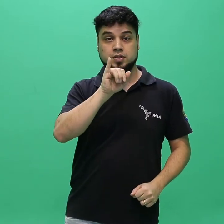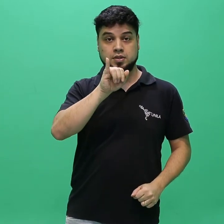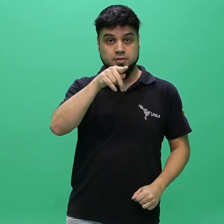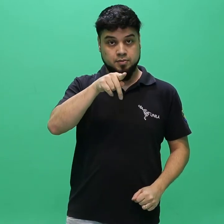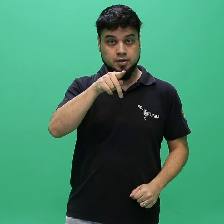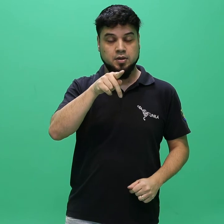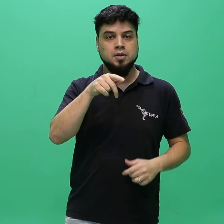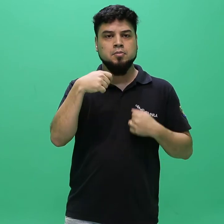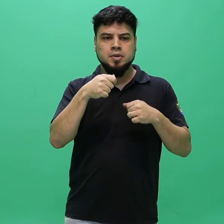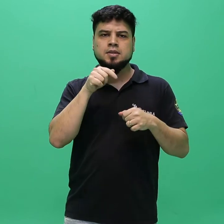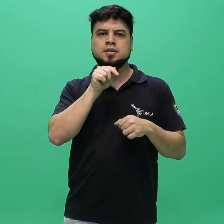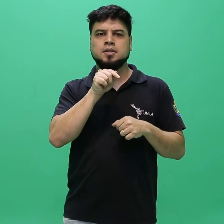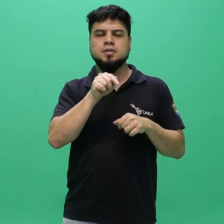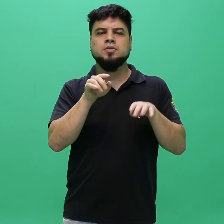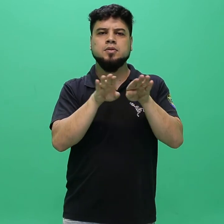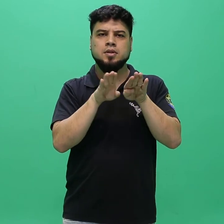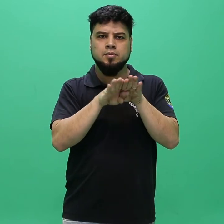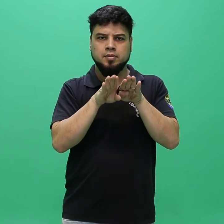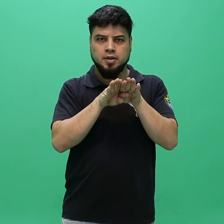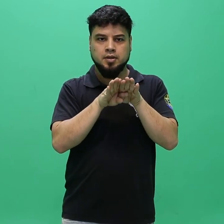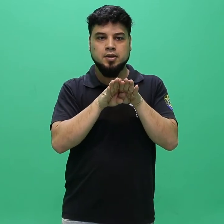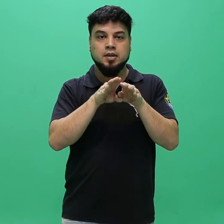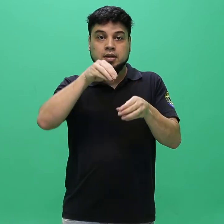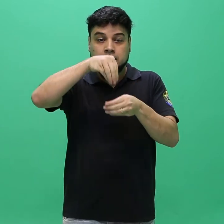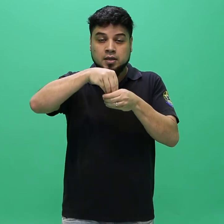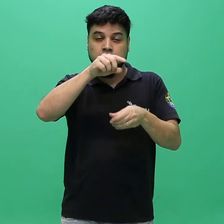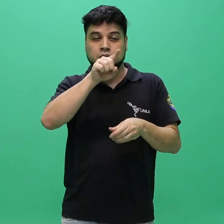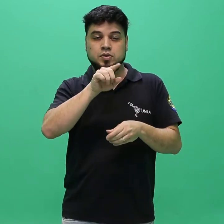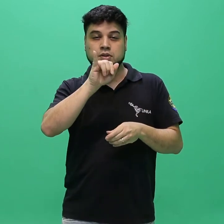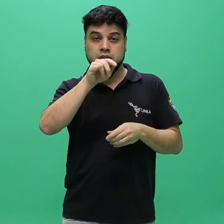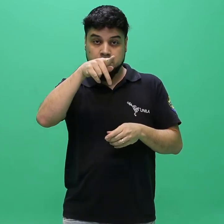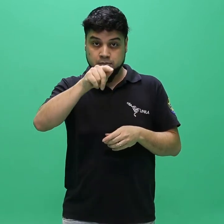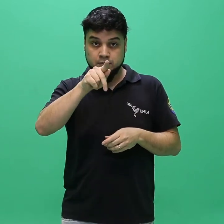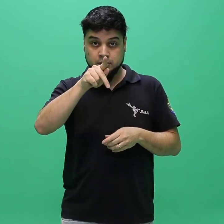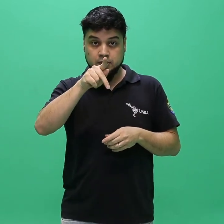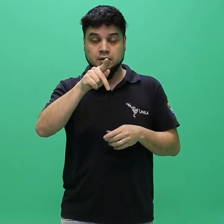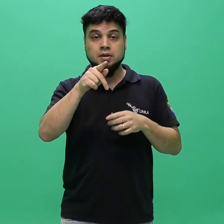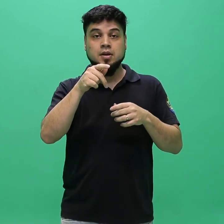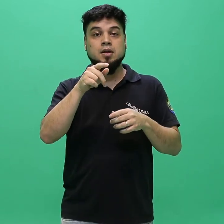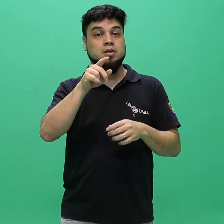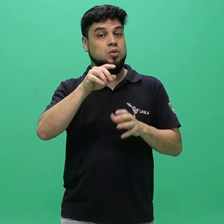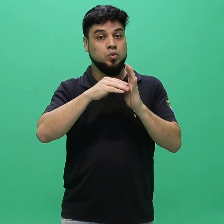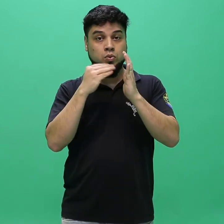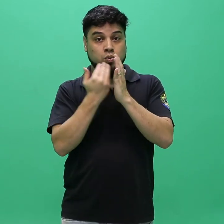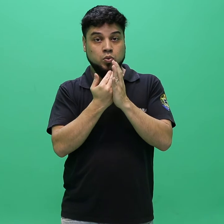e que possuam tamanho até 150 MB.